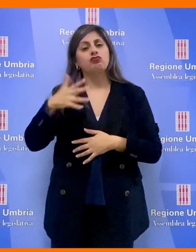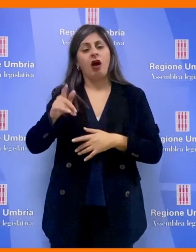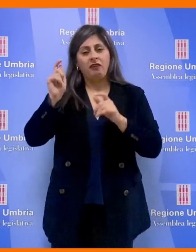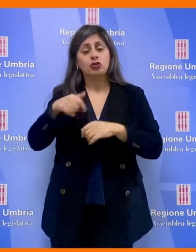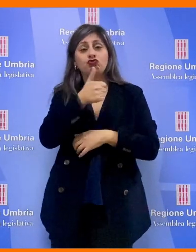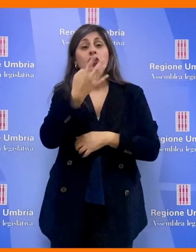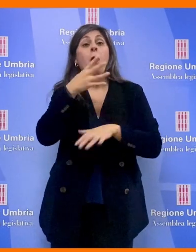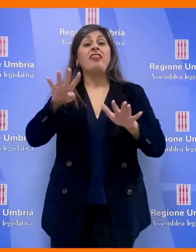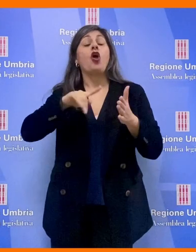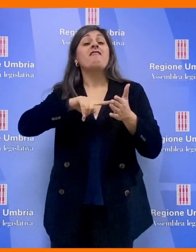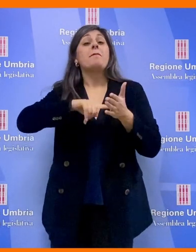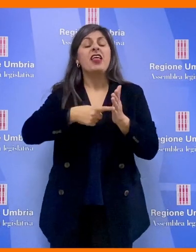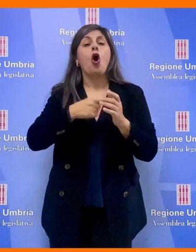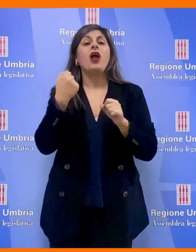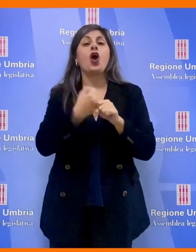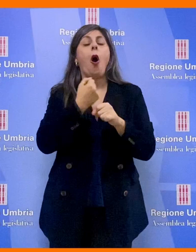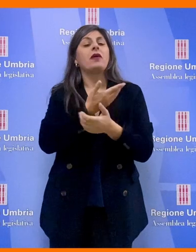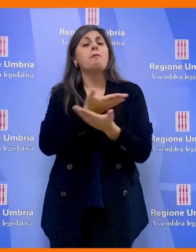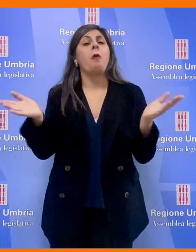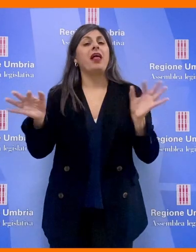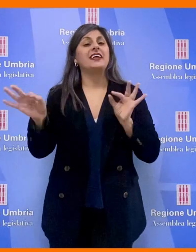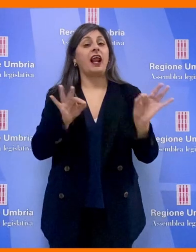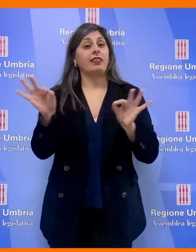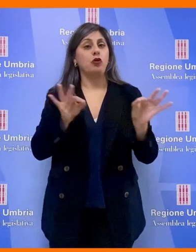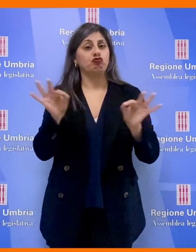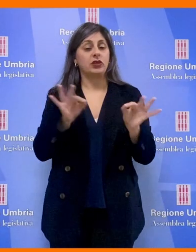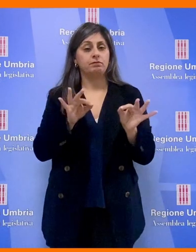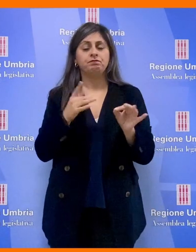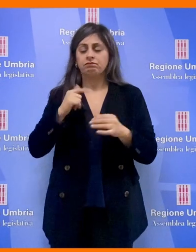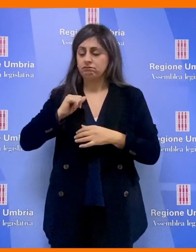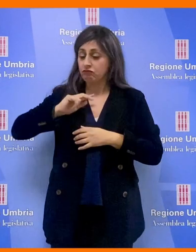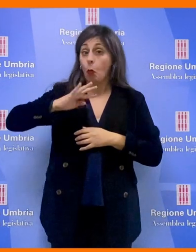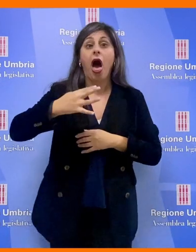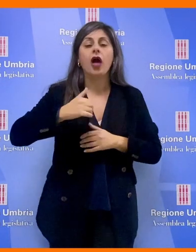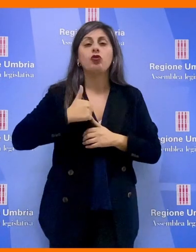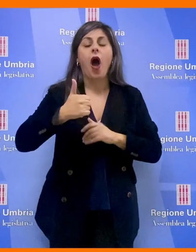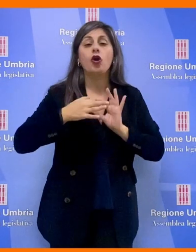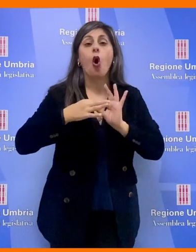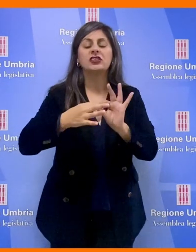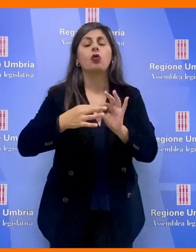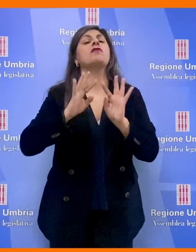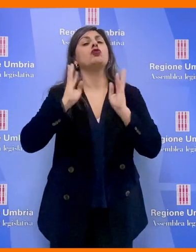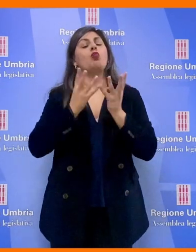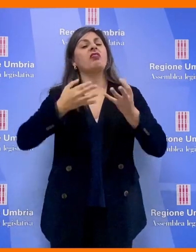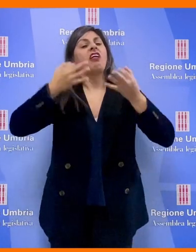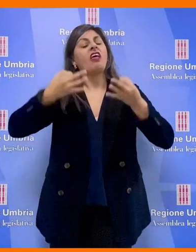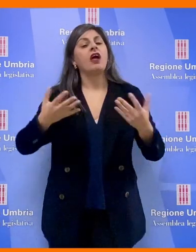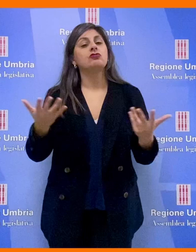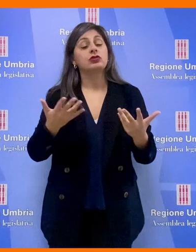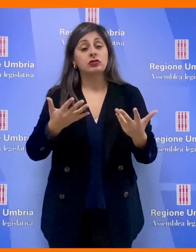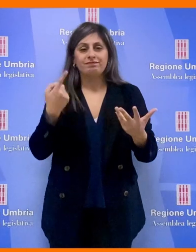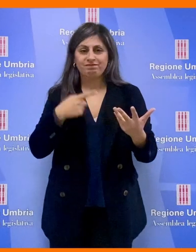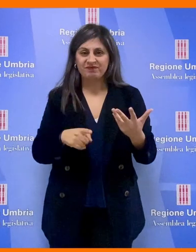149 milioni di opere pubbliche strategiche. Per il quarto anno consecutivo l'Aggiunta ha deciso di non